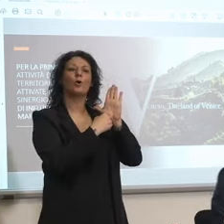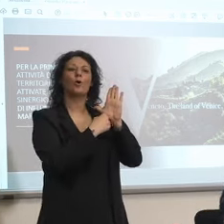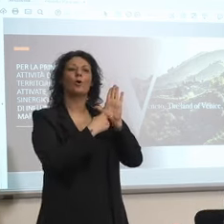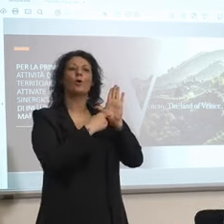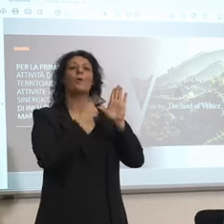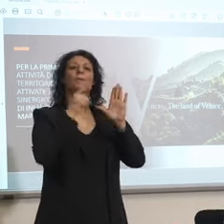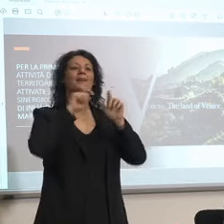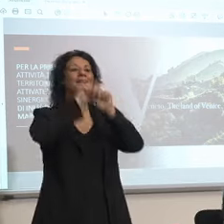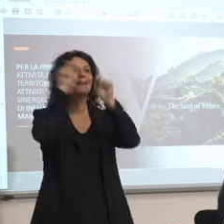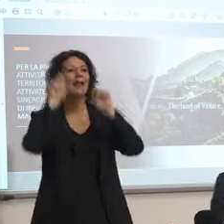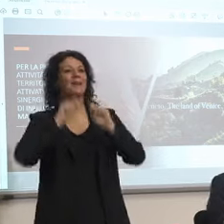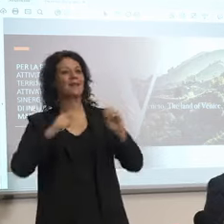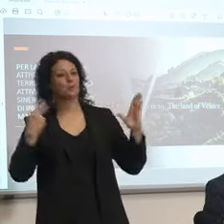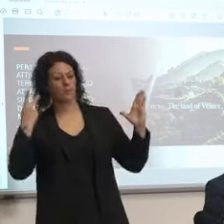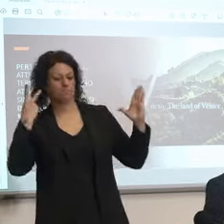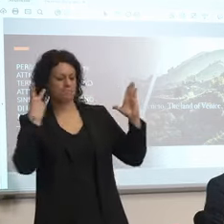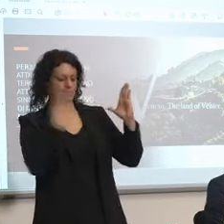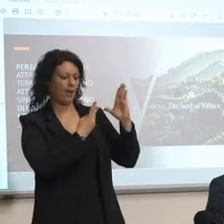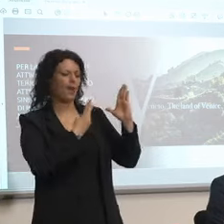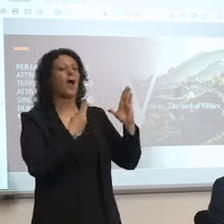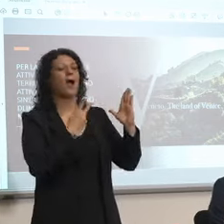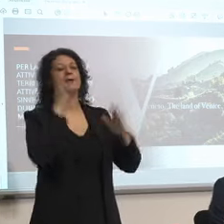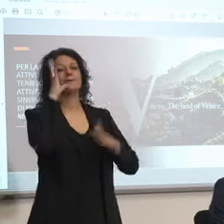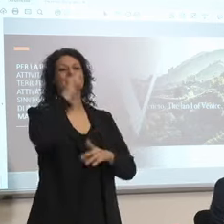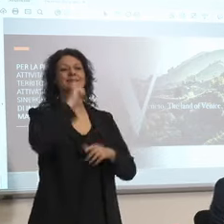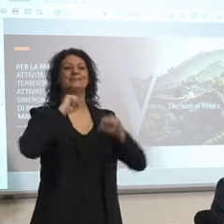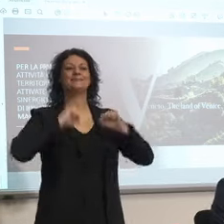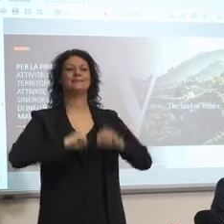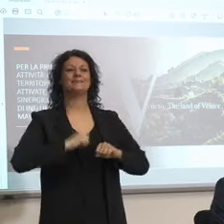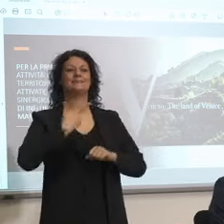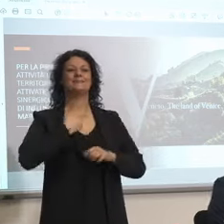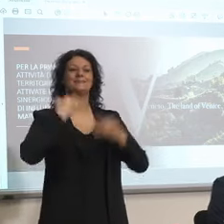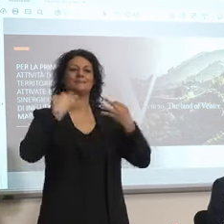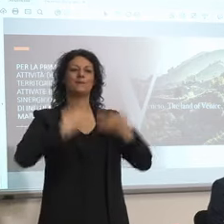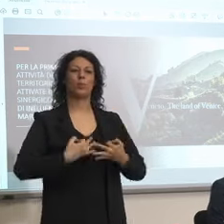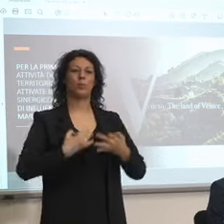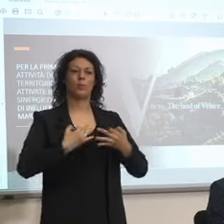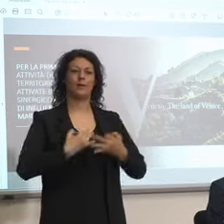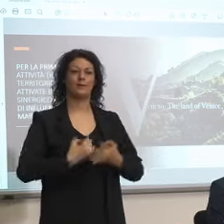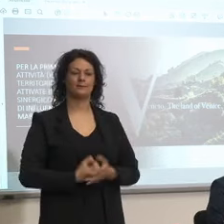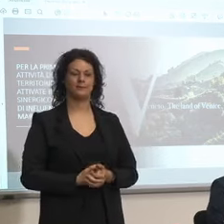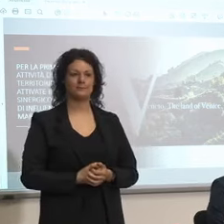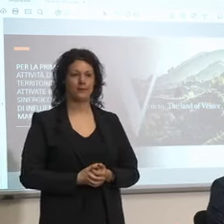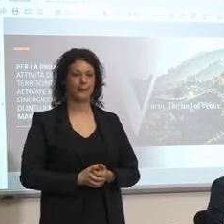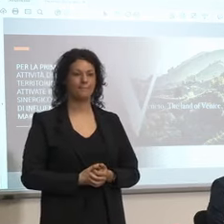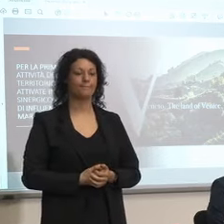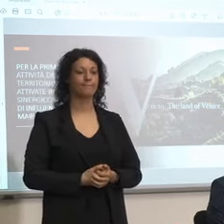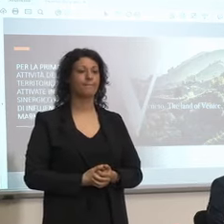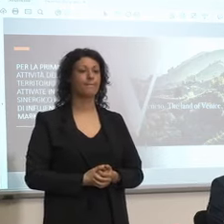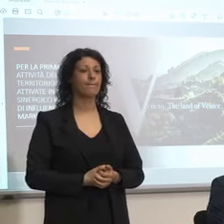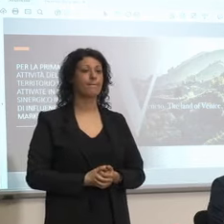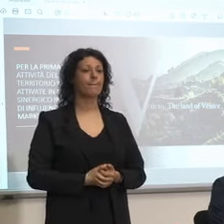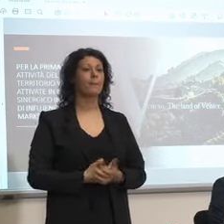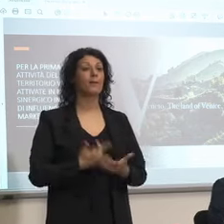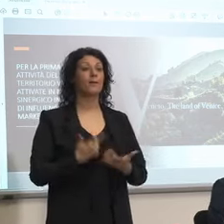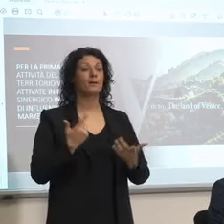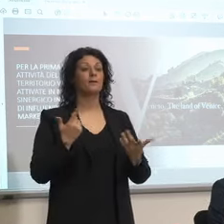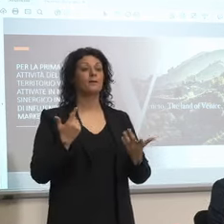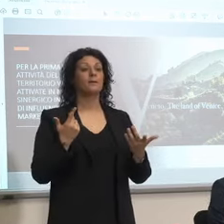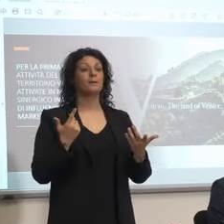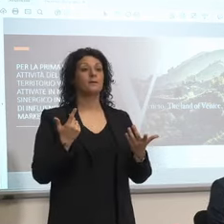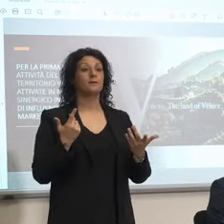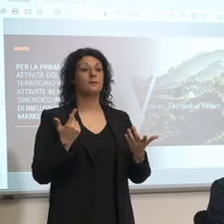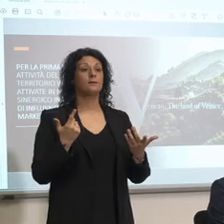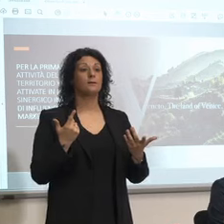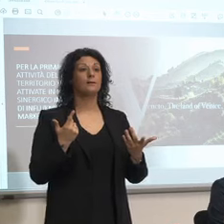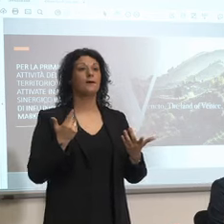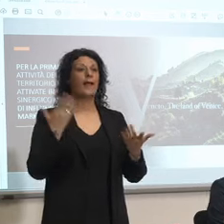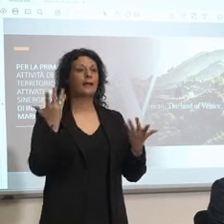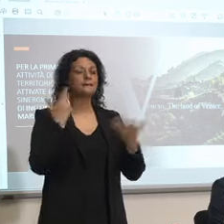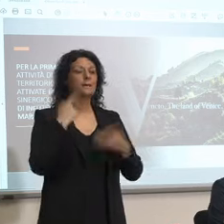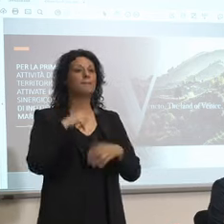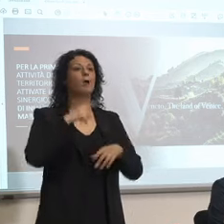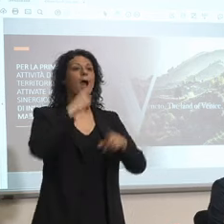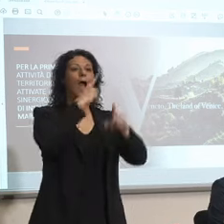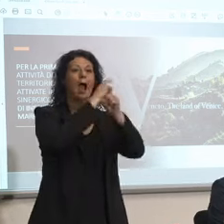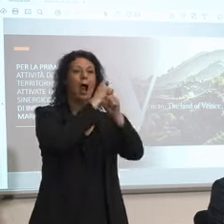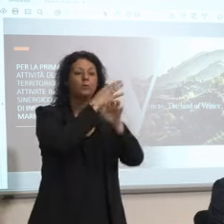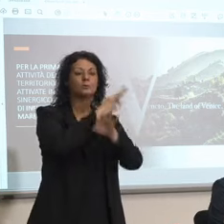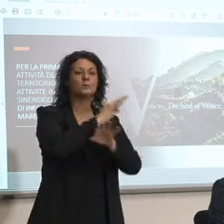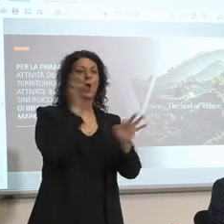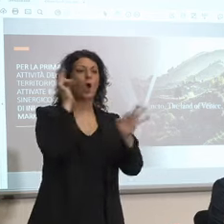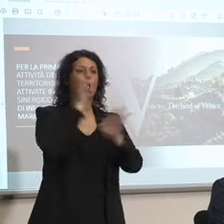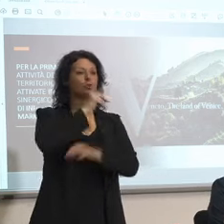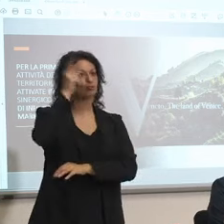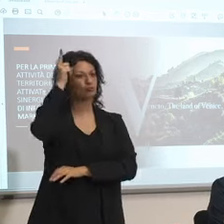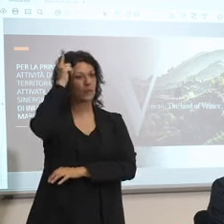l'altro giorno c'era un articolo sul Klein Zeitung che diceva che diceva i complimenti al presidente e in Austria e Germania sanno